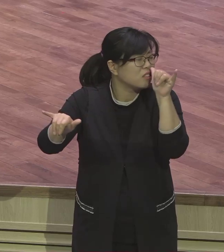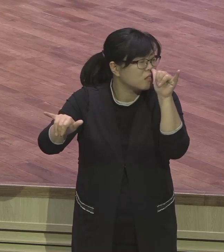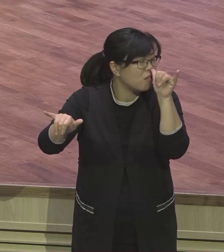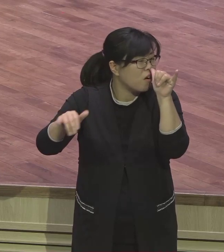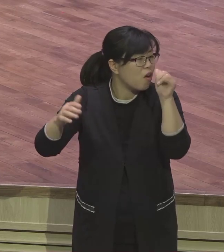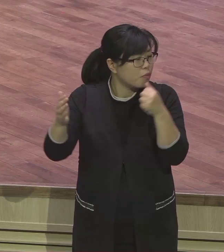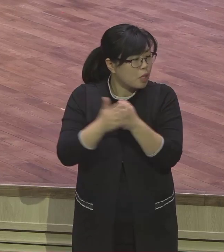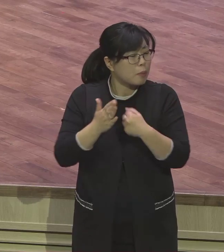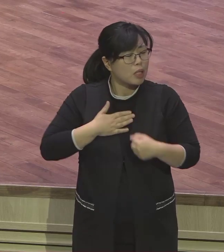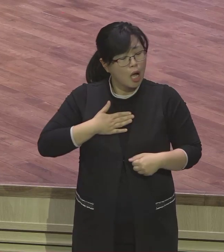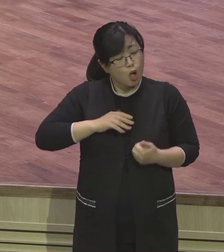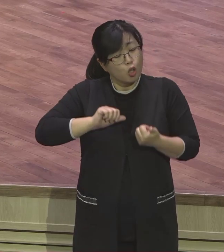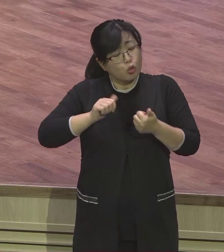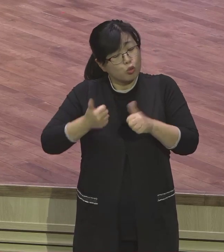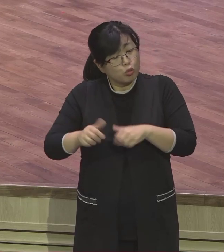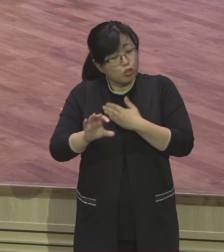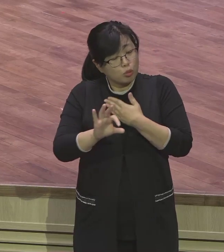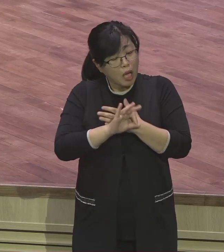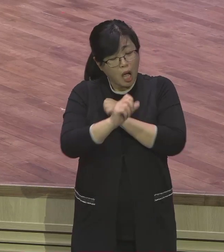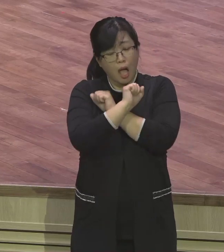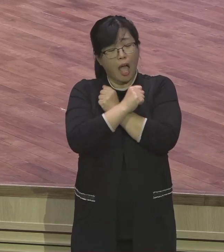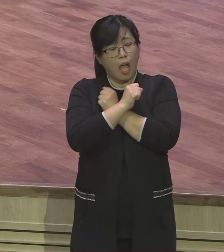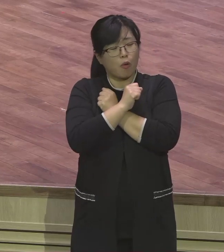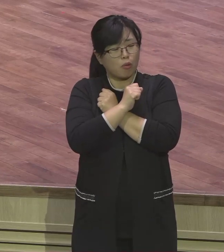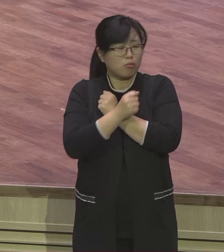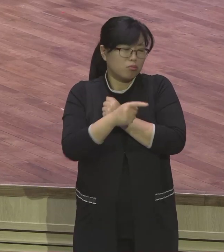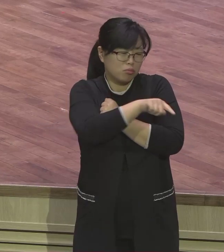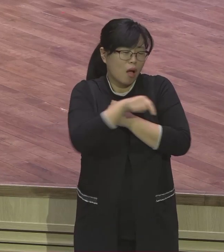출애굽 할 날이 올 것이다. 잊지 말라. 그 유언이